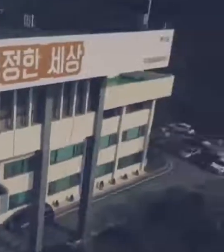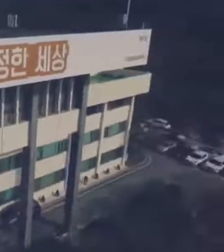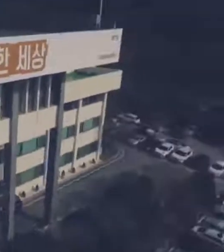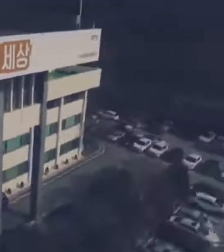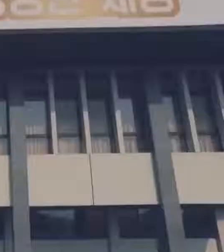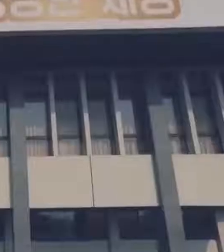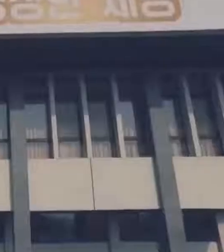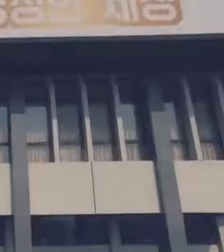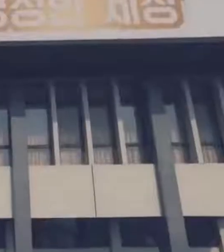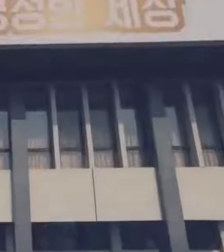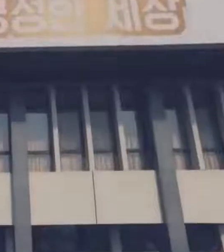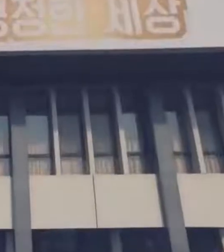in rig er 감사합니다.